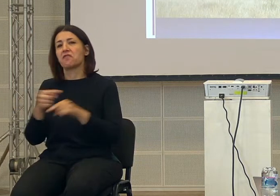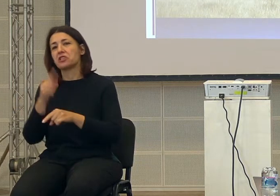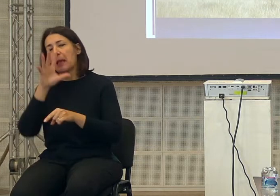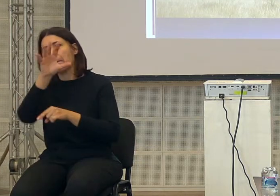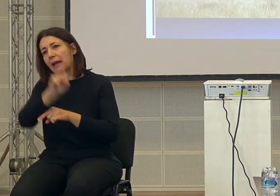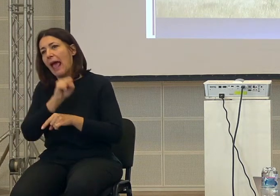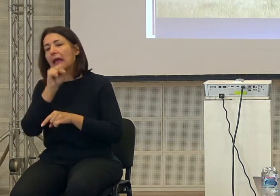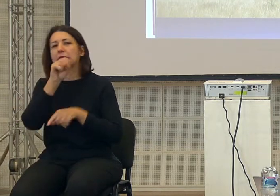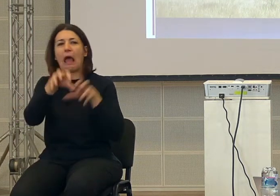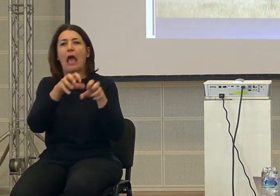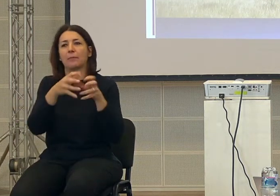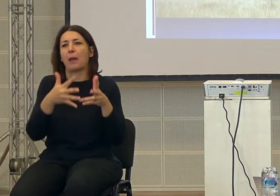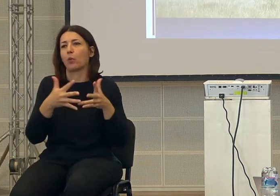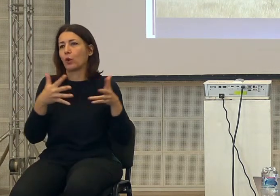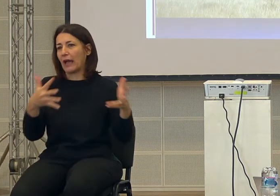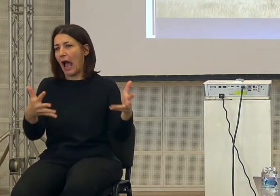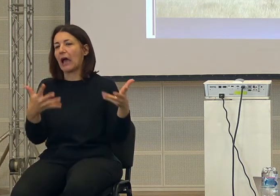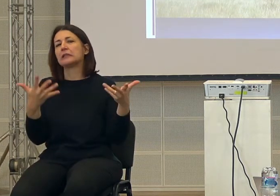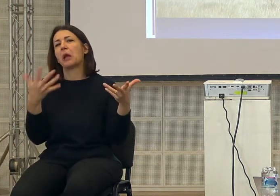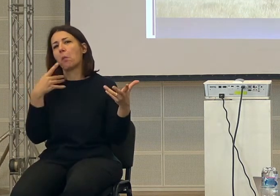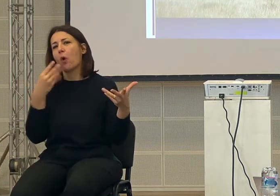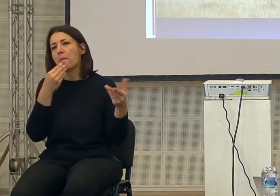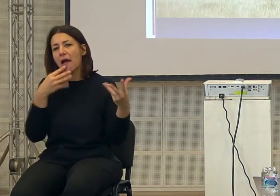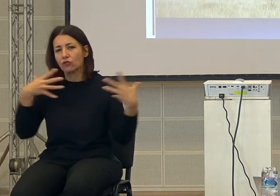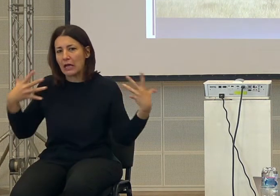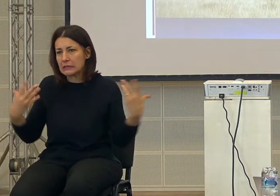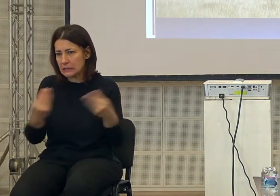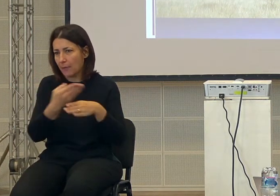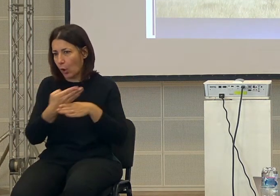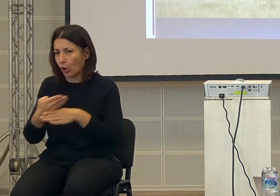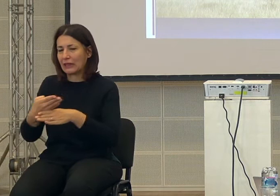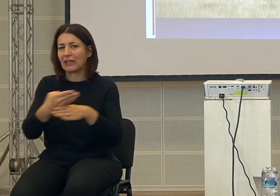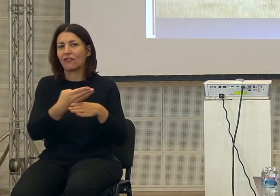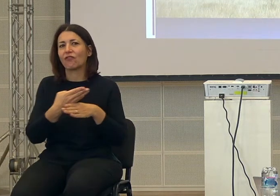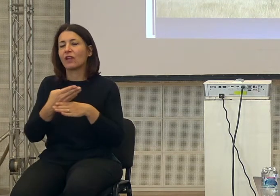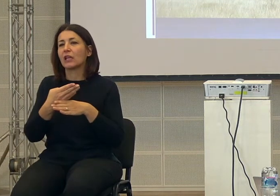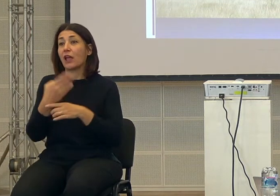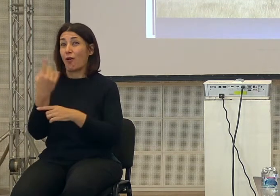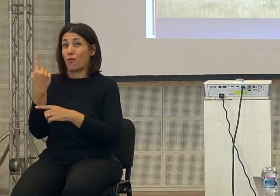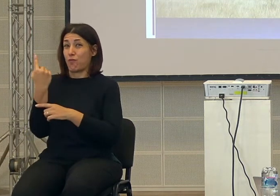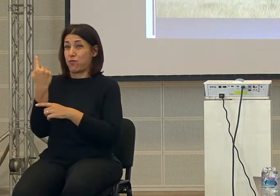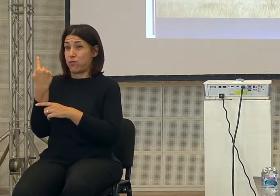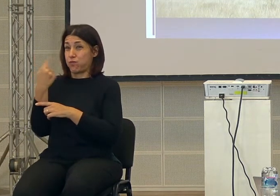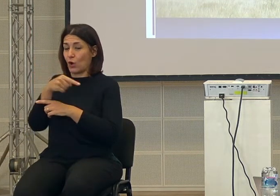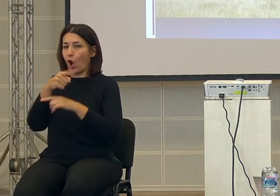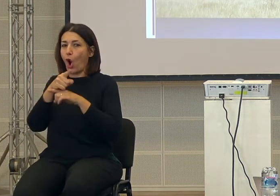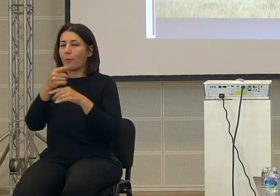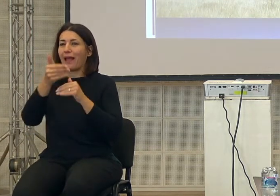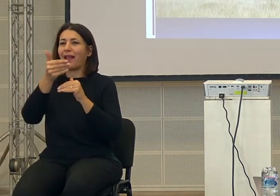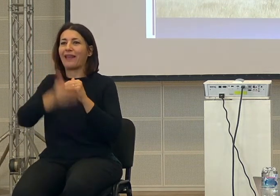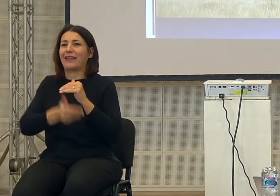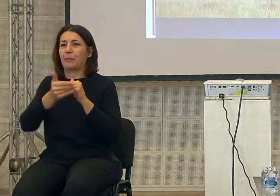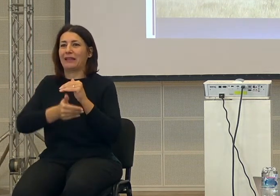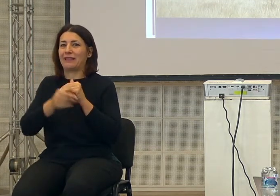tollerano che altri mangino insieme a loro la preda, però questo è una limitazione